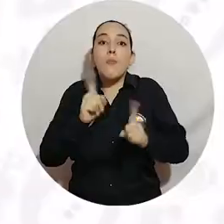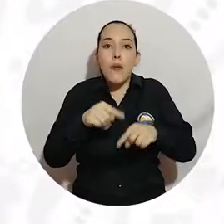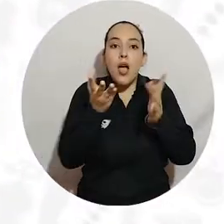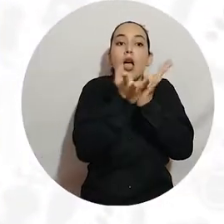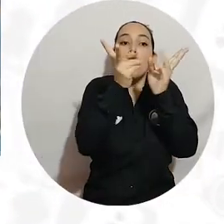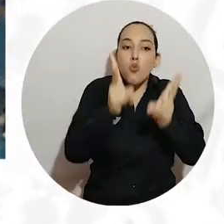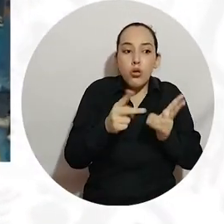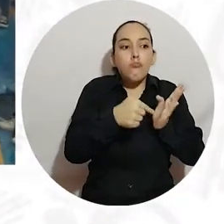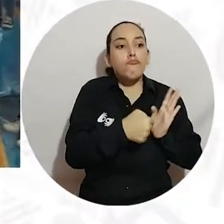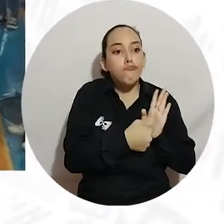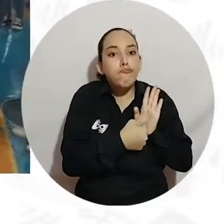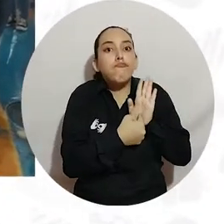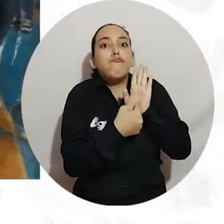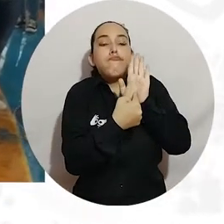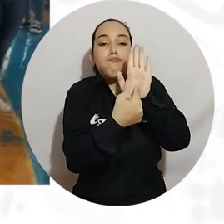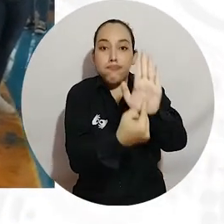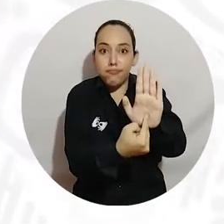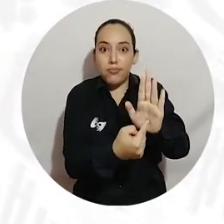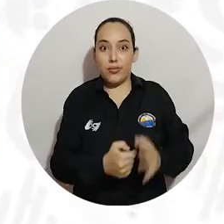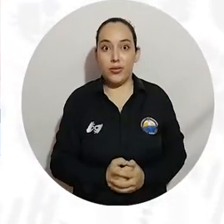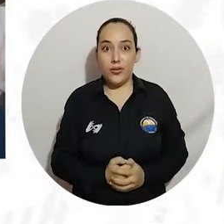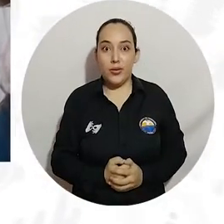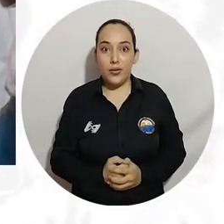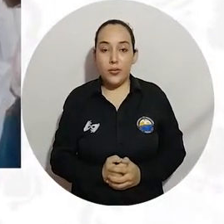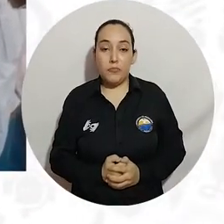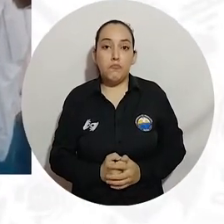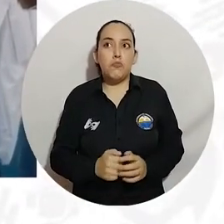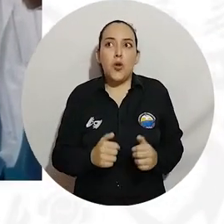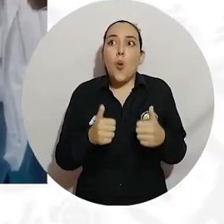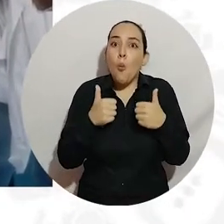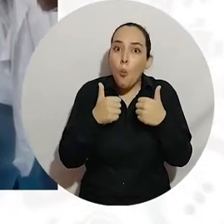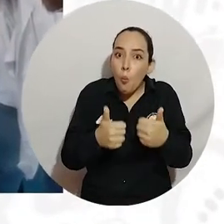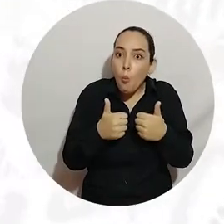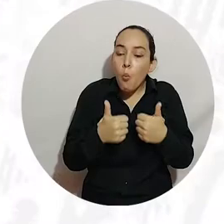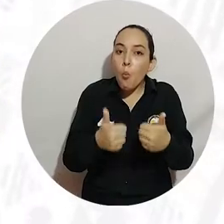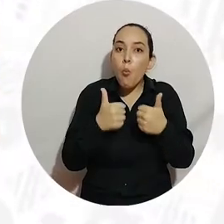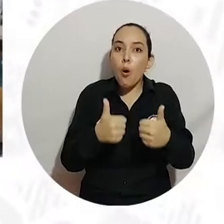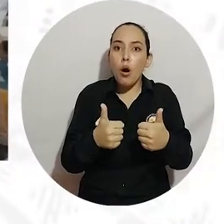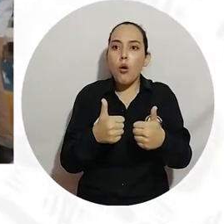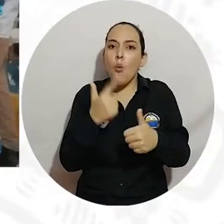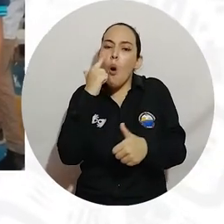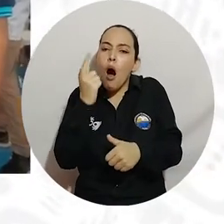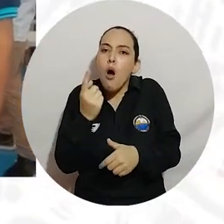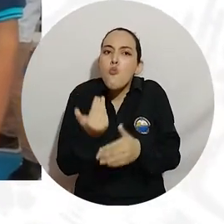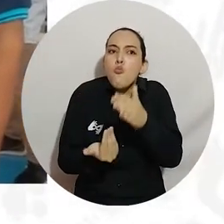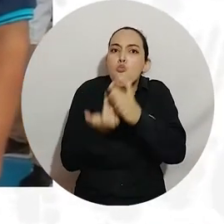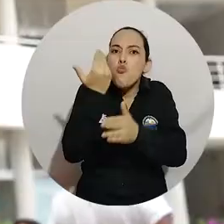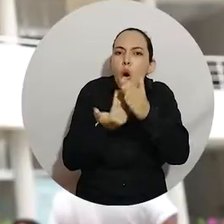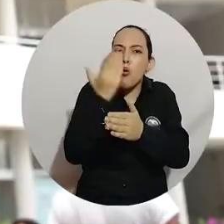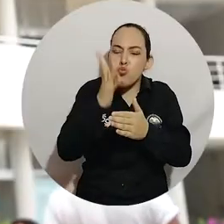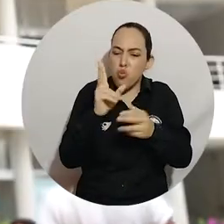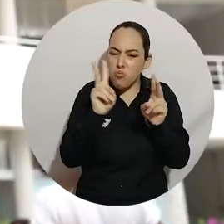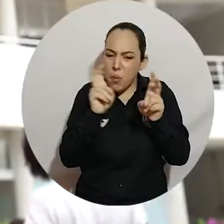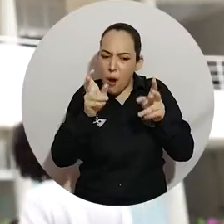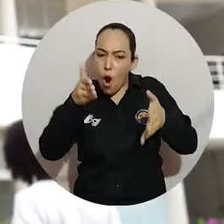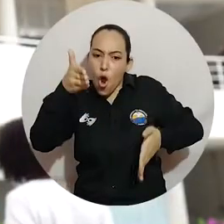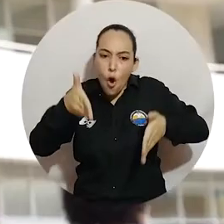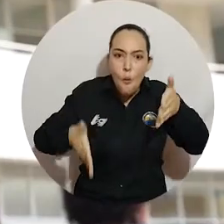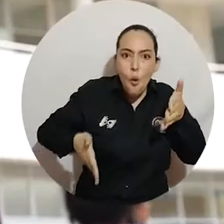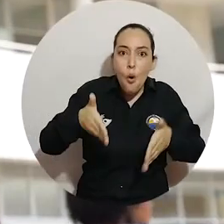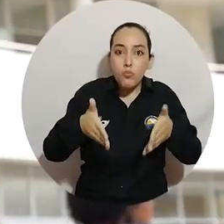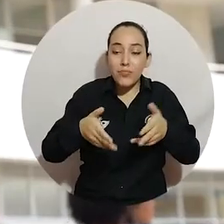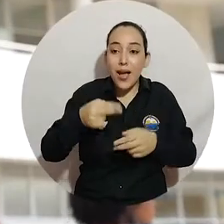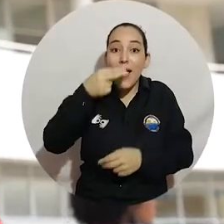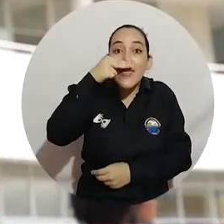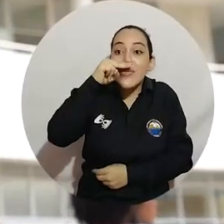oportunidades para tener todas esas cosas que de pronto uno en su momento de escuela careció. Qué bueno que se esté incursionando en este mundo de la robótica,